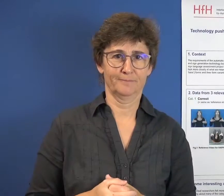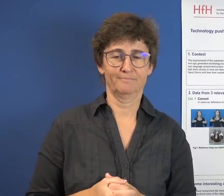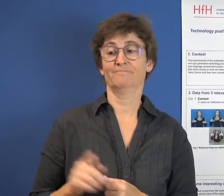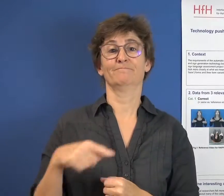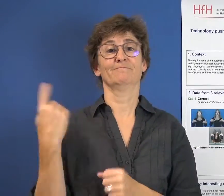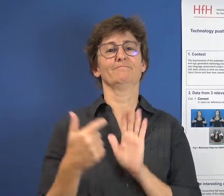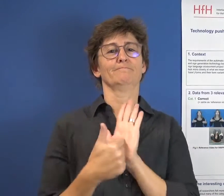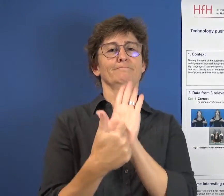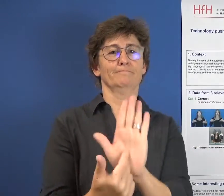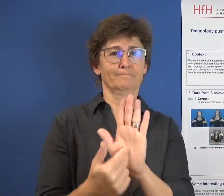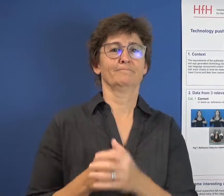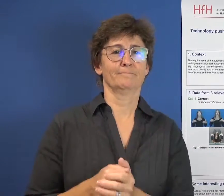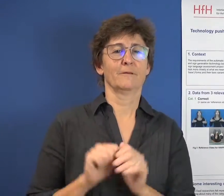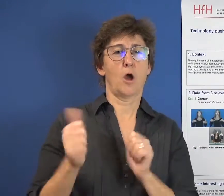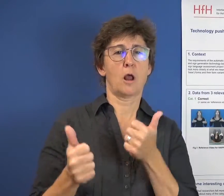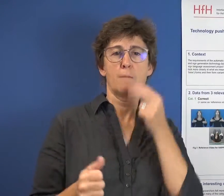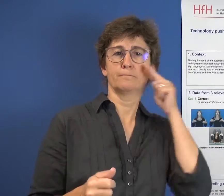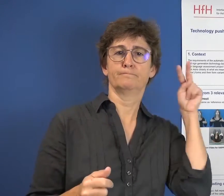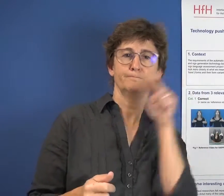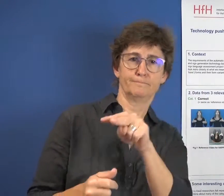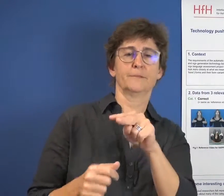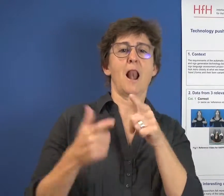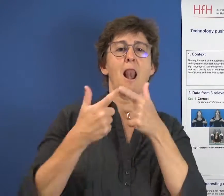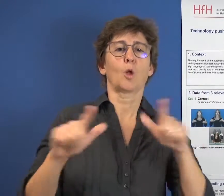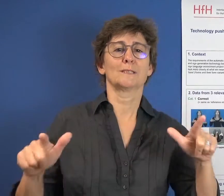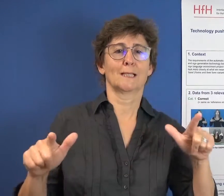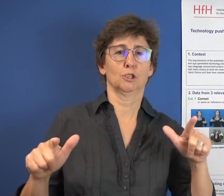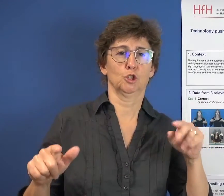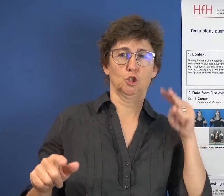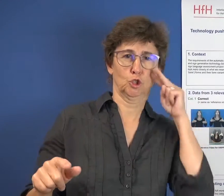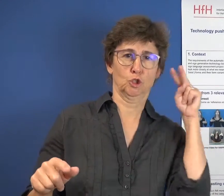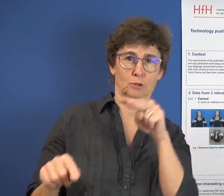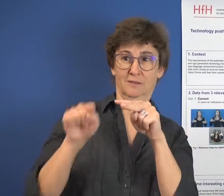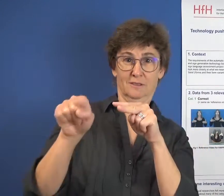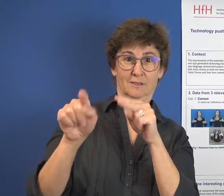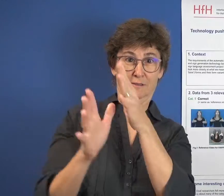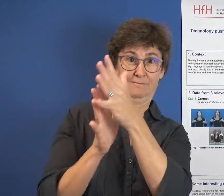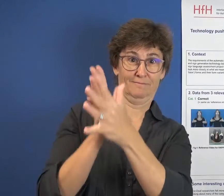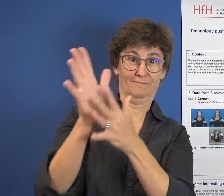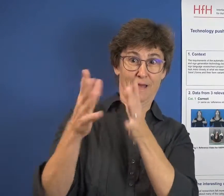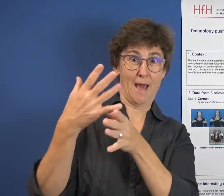Es ging uns dabei vor allem um eine linguistische Perspektive auf ein System der automatischen